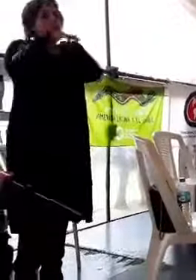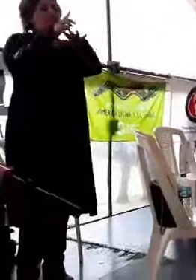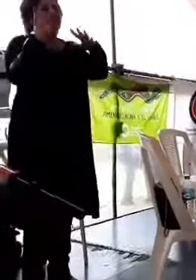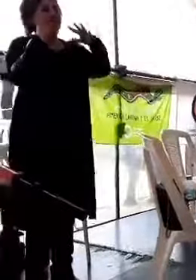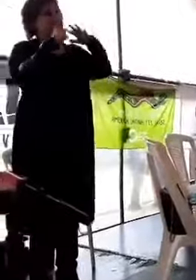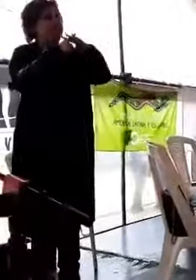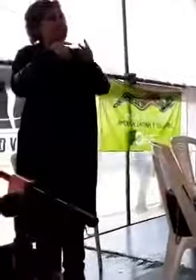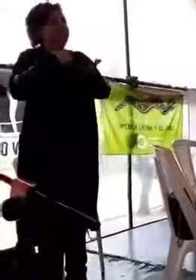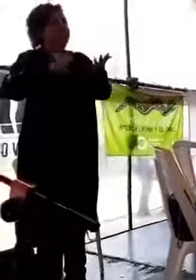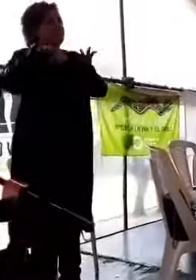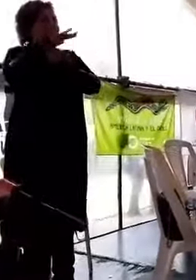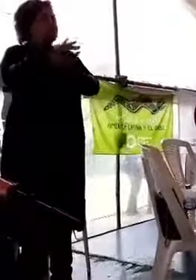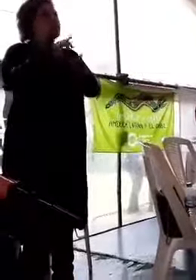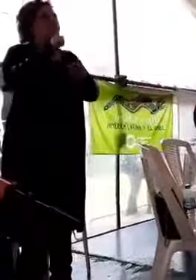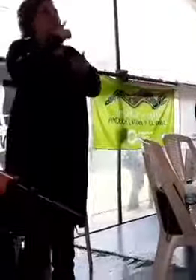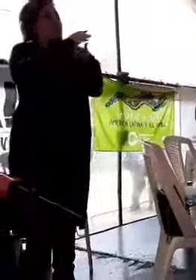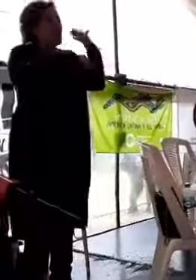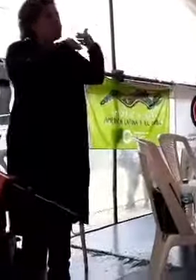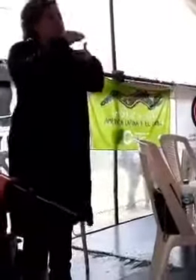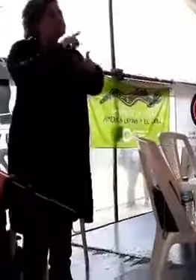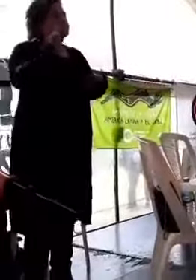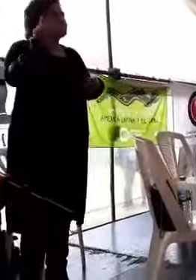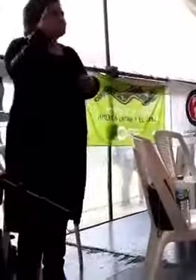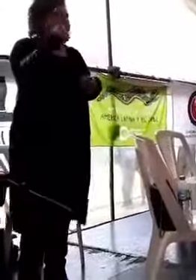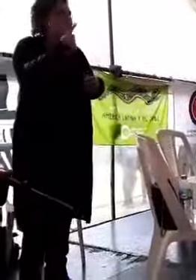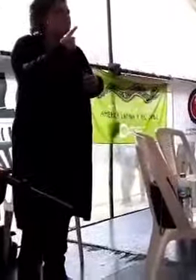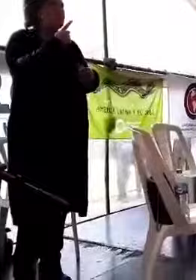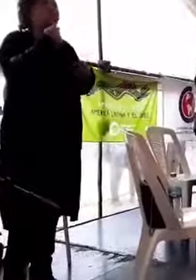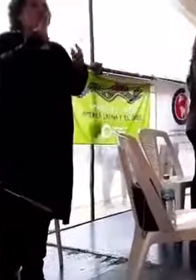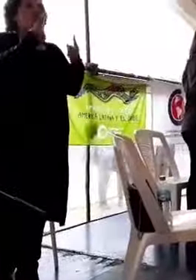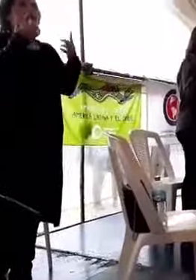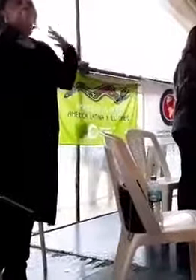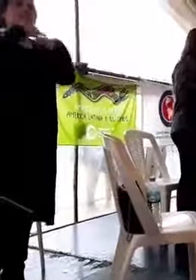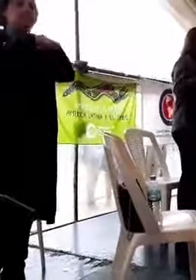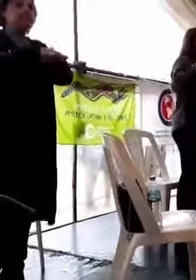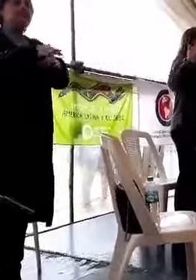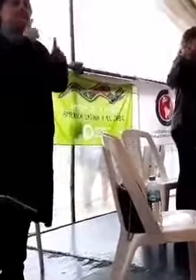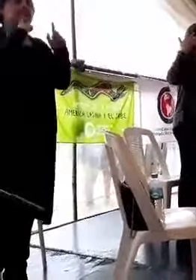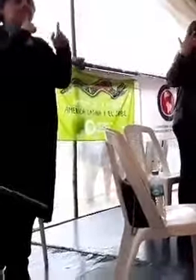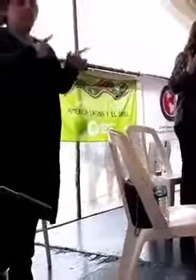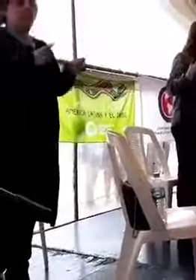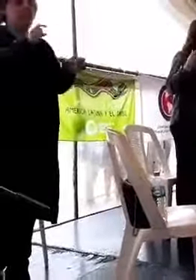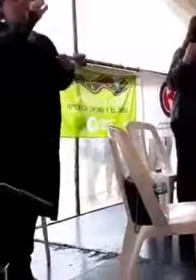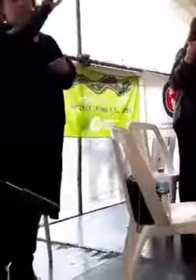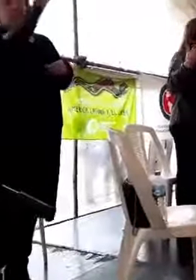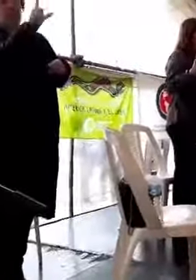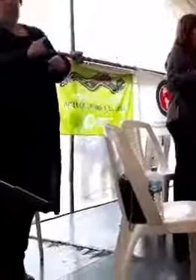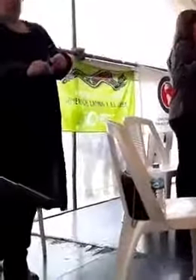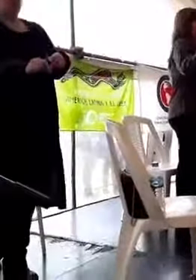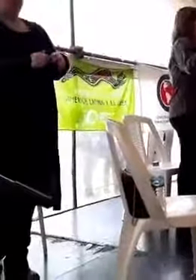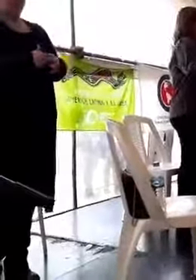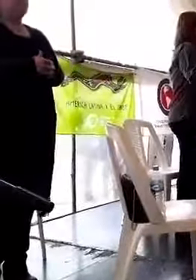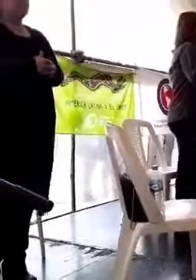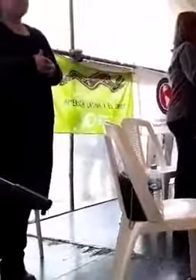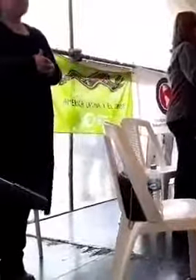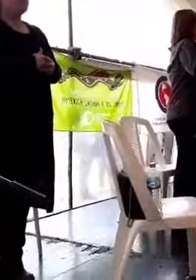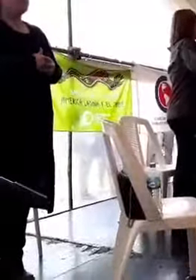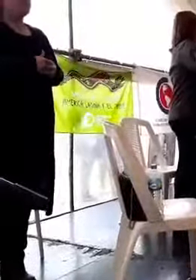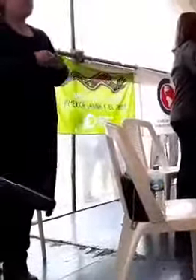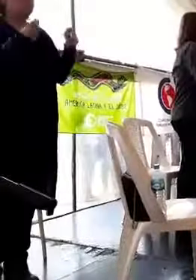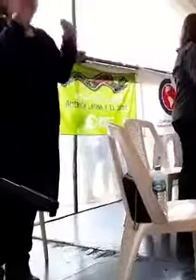mais do que isso, um processo importantíssimo de integração regional que